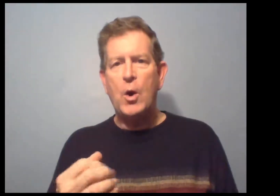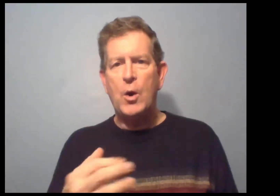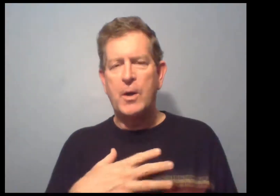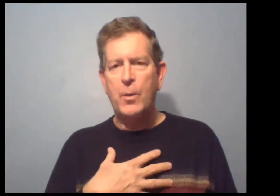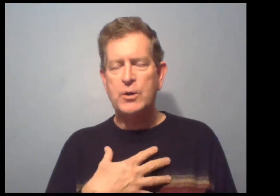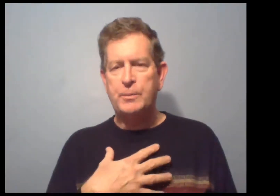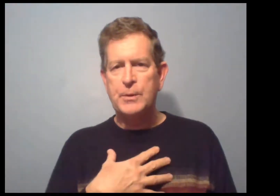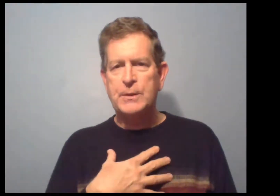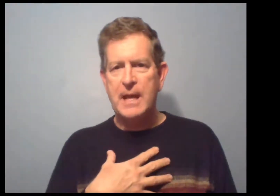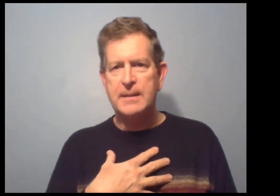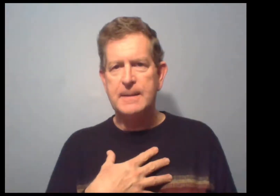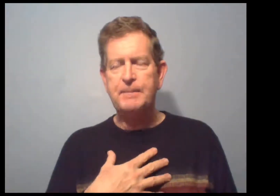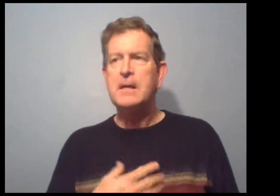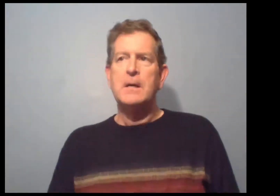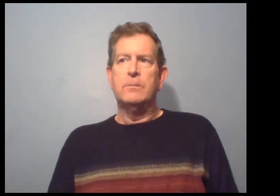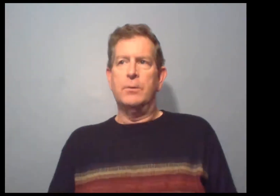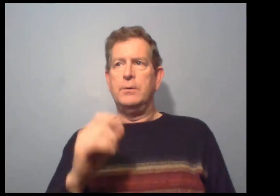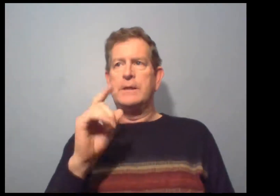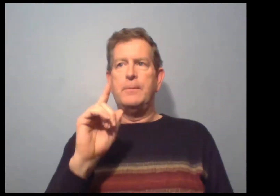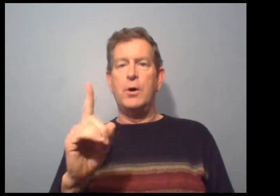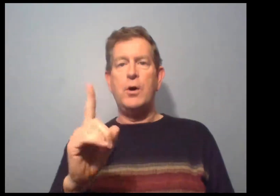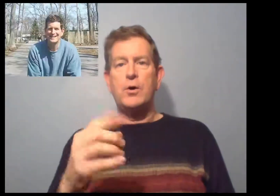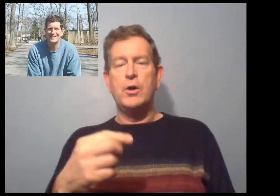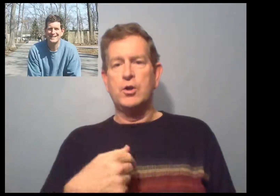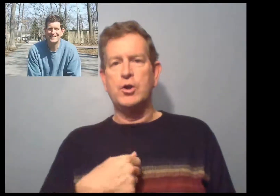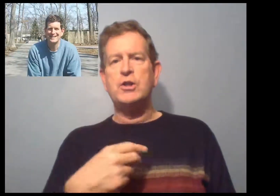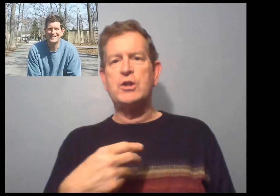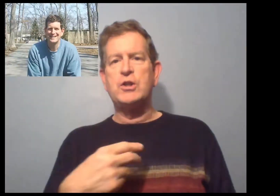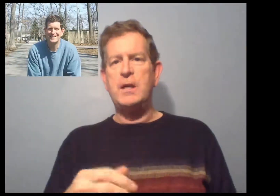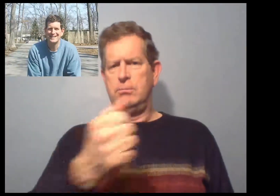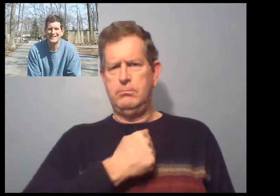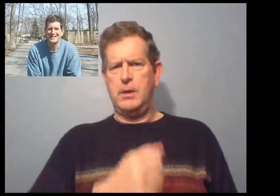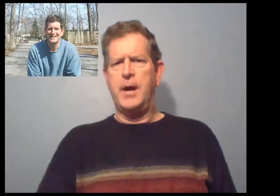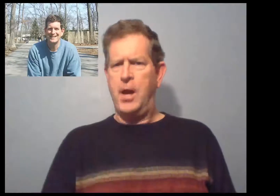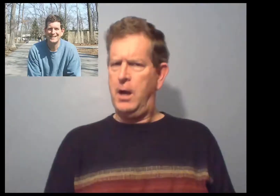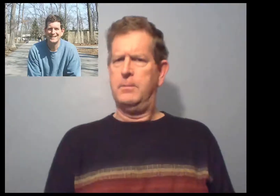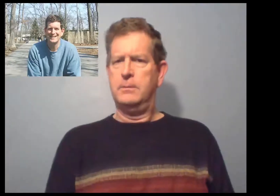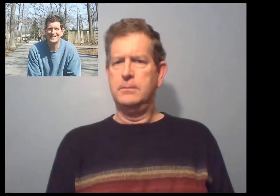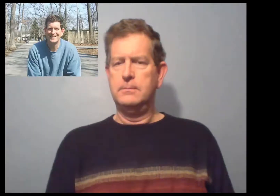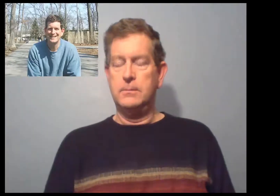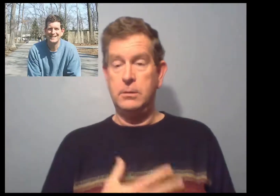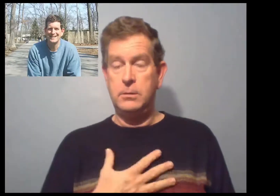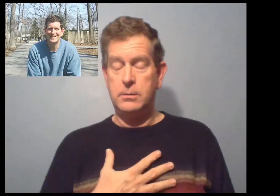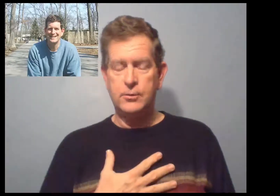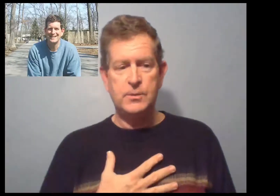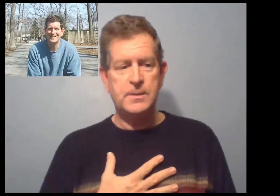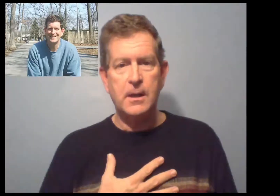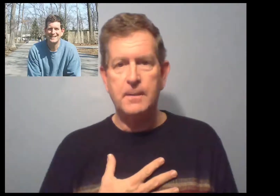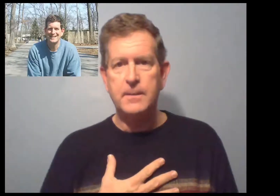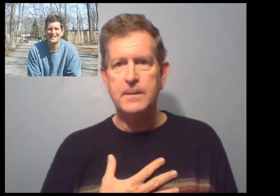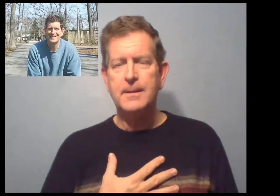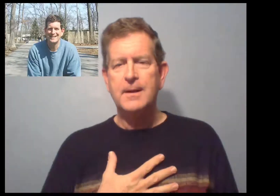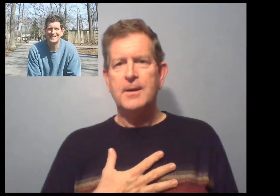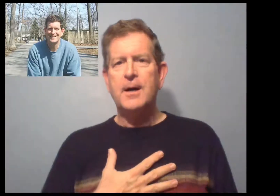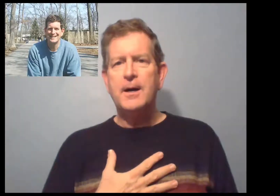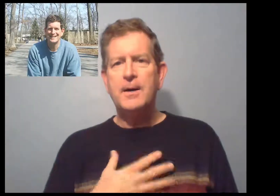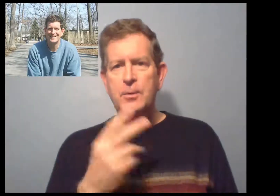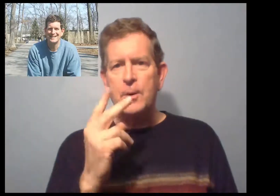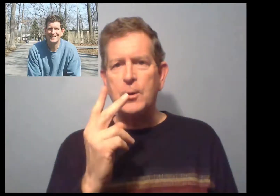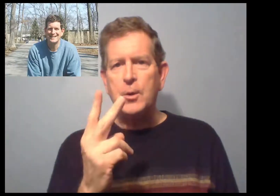tous les rôles que moi je possède ? Bon, d'abord, je suis un homme. Je suis un homme.